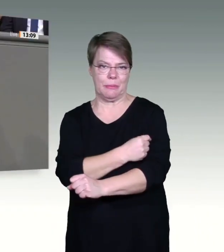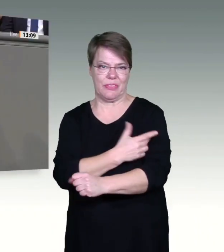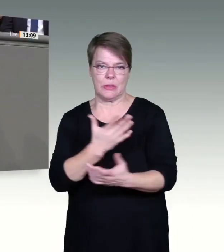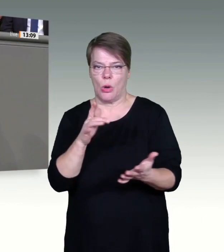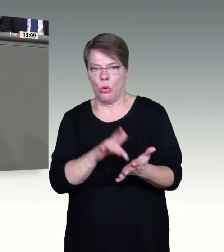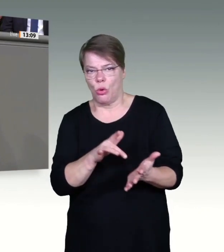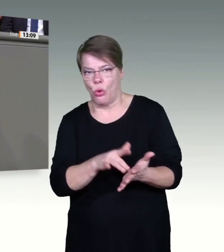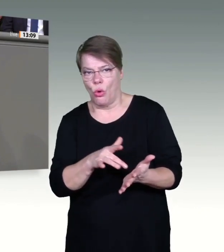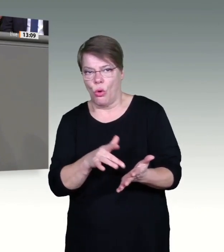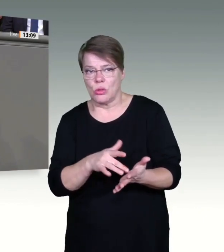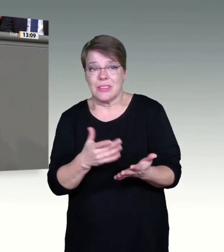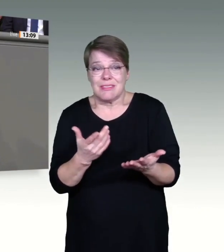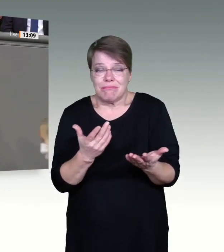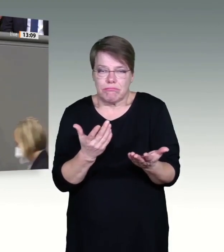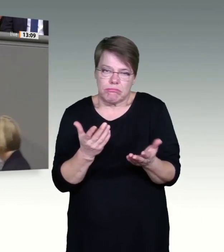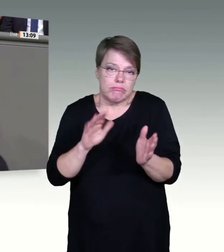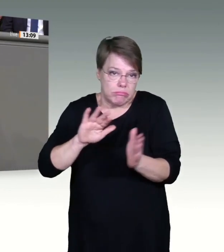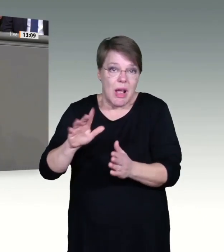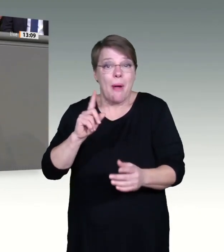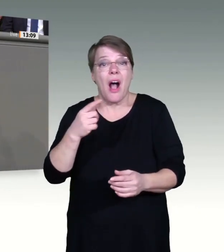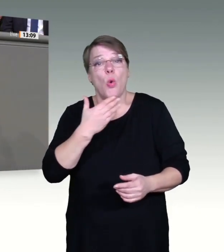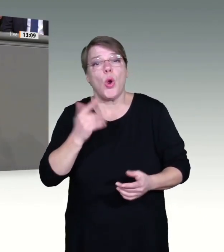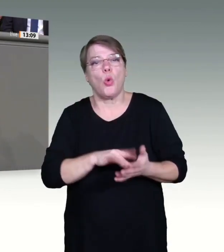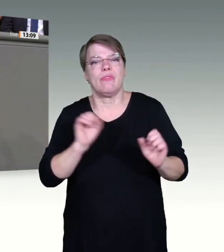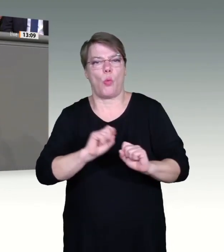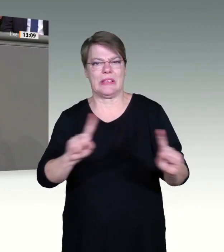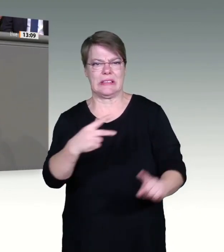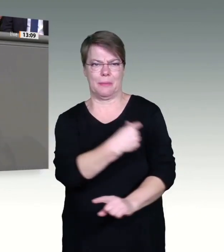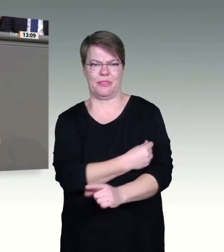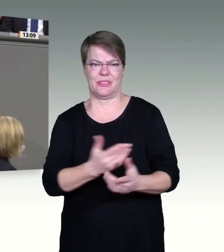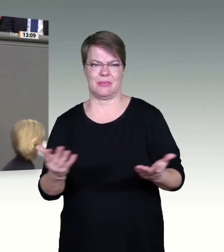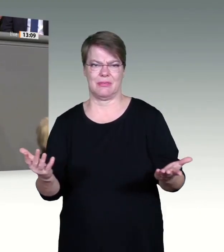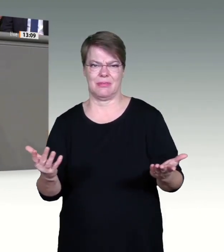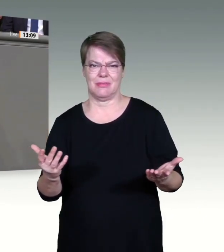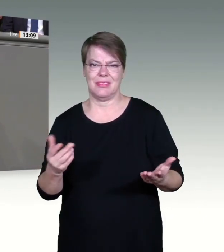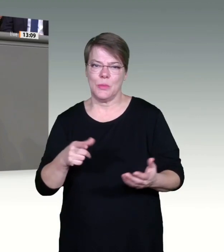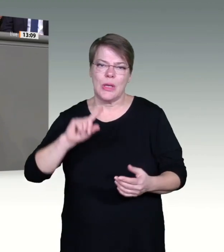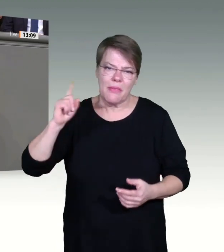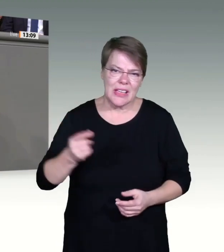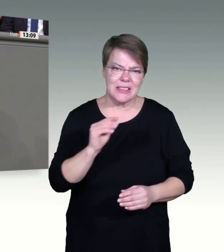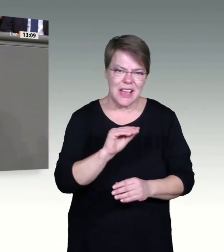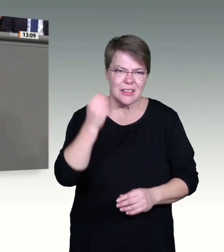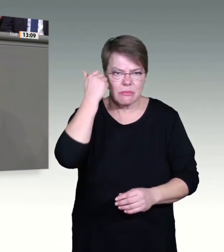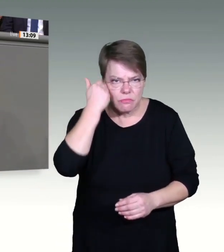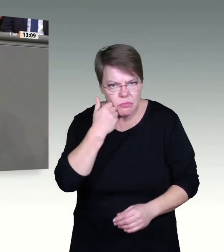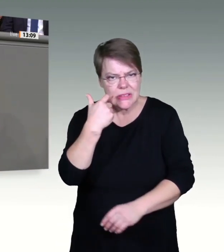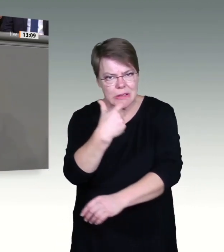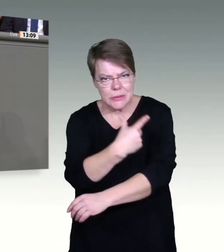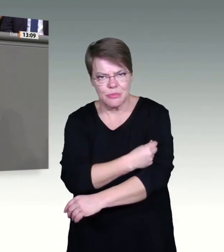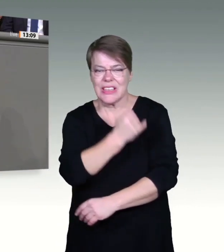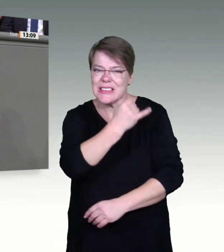Oberstes Gebot ist und bleibt für uns Freie Demokraten die Wahrung des Verhältnismäßigkeitsgrundsatzes. Pauschale